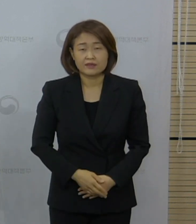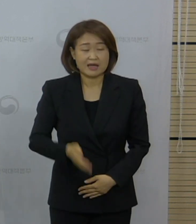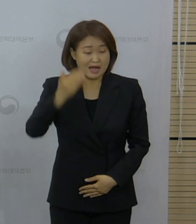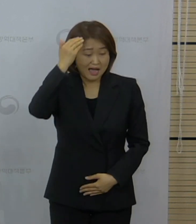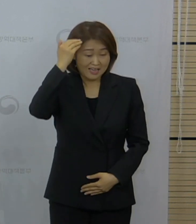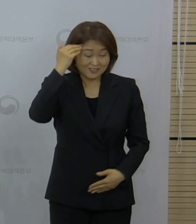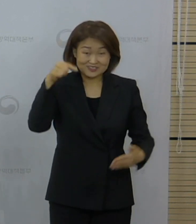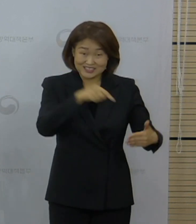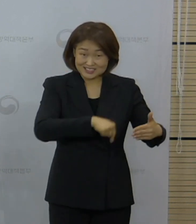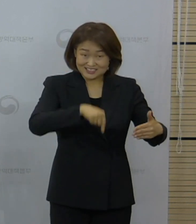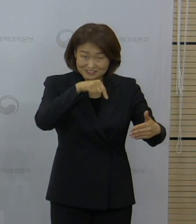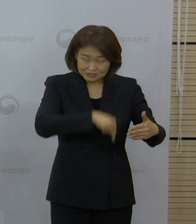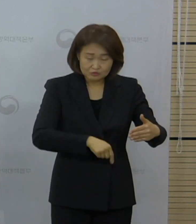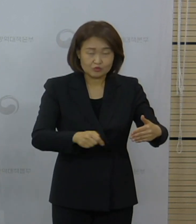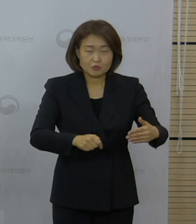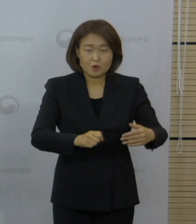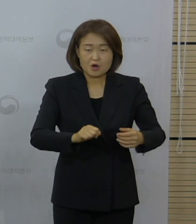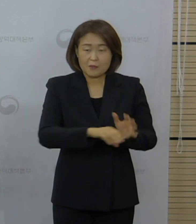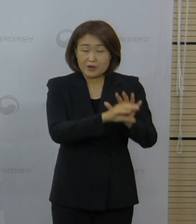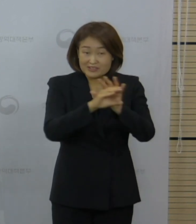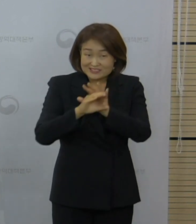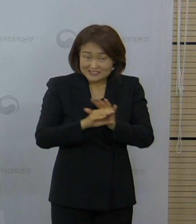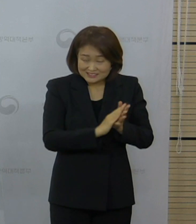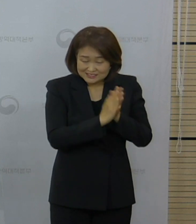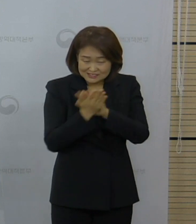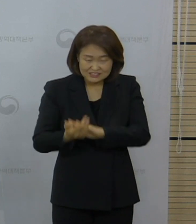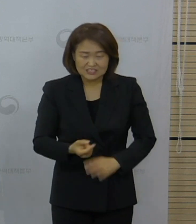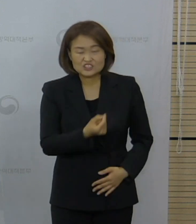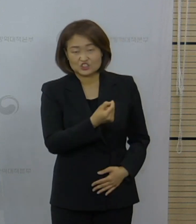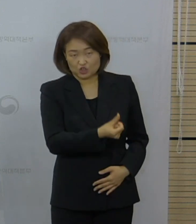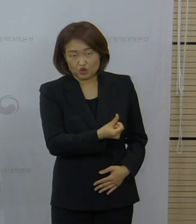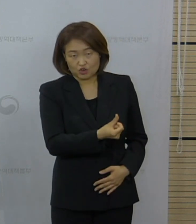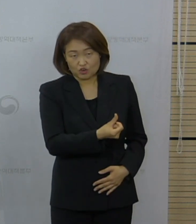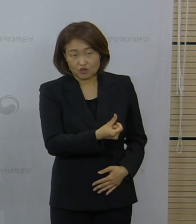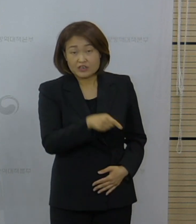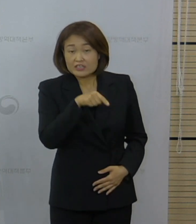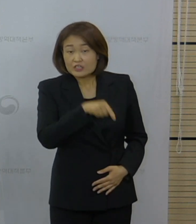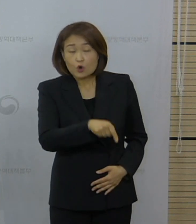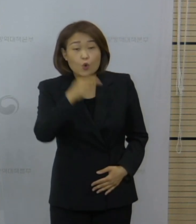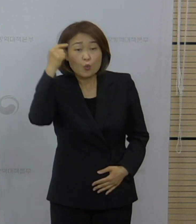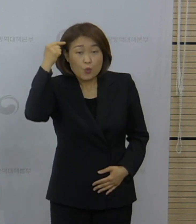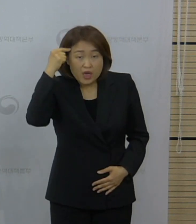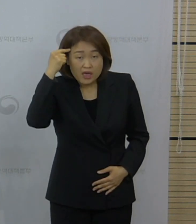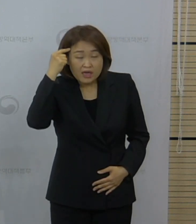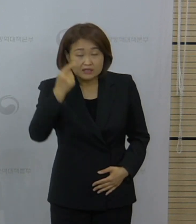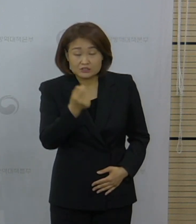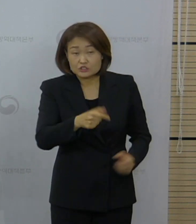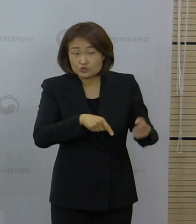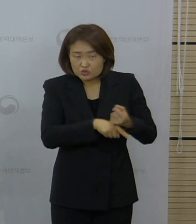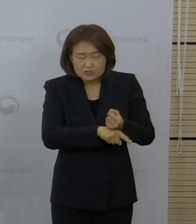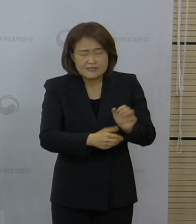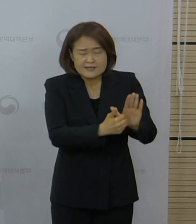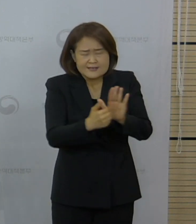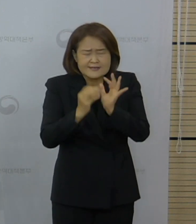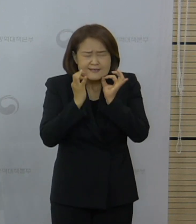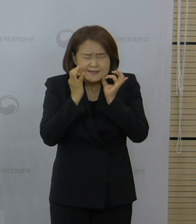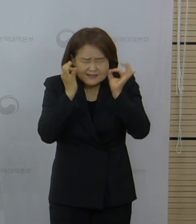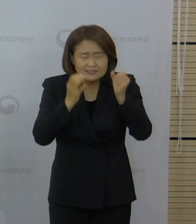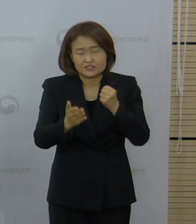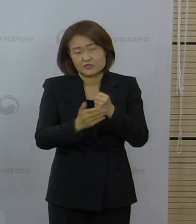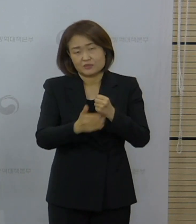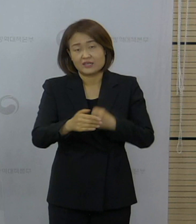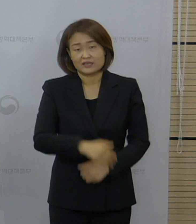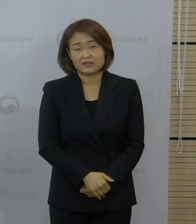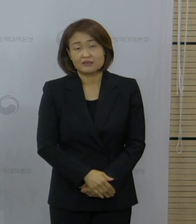점유율은 매우 낮은 편이지만 현재와 같이 최선을 다해서 이렇게 유행을 억제하지 않으면 언제든지 이 점유율은 높아질 수 있다 이렇게